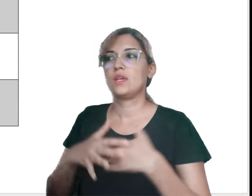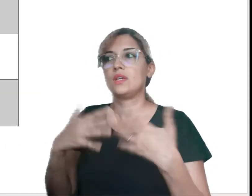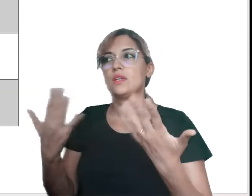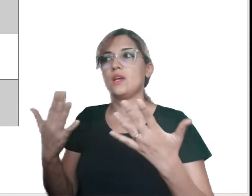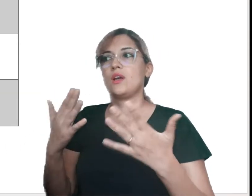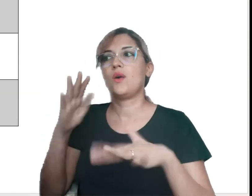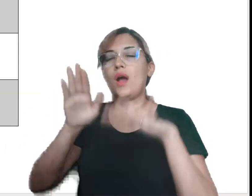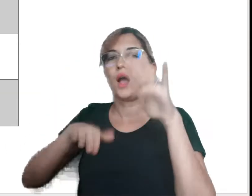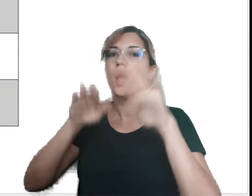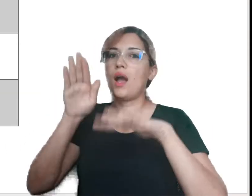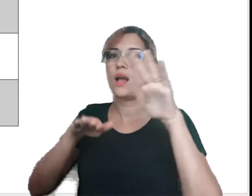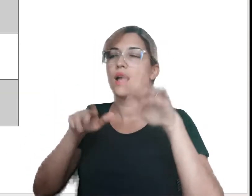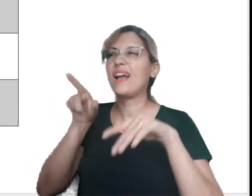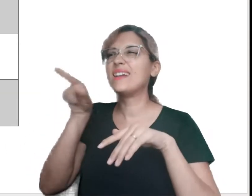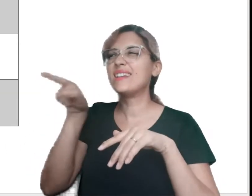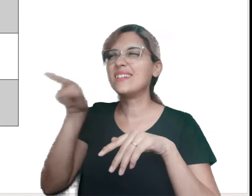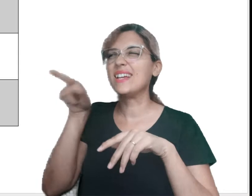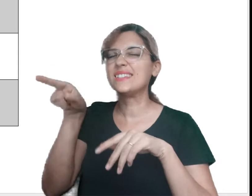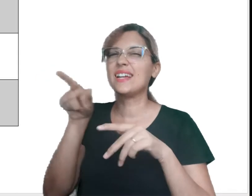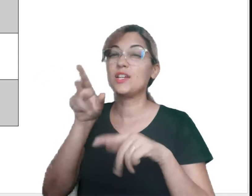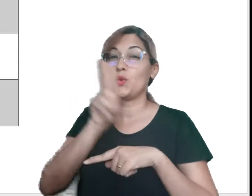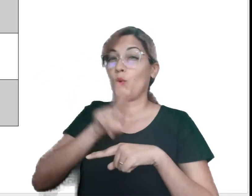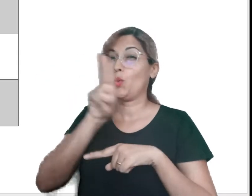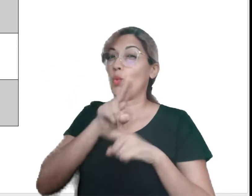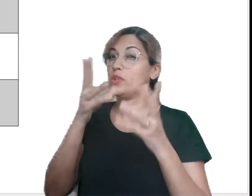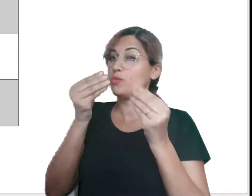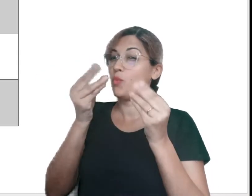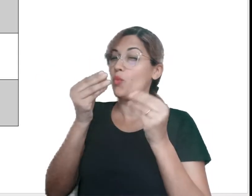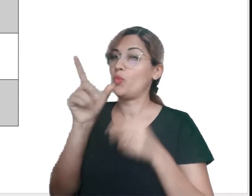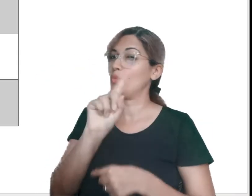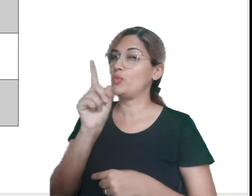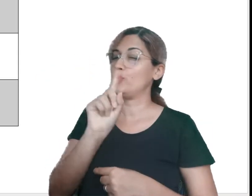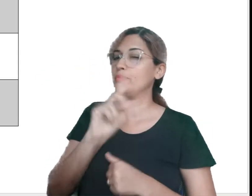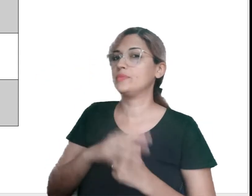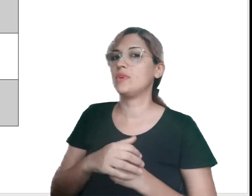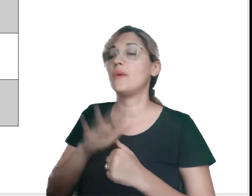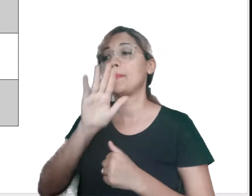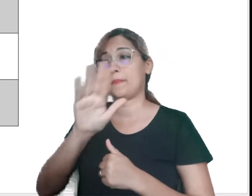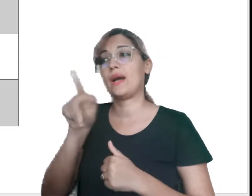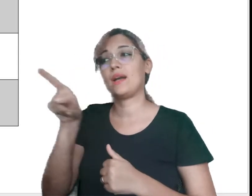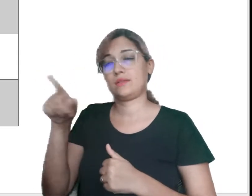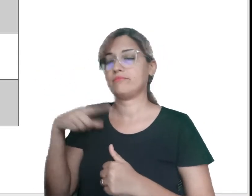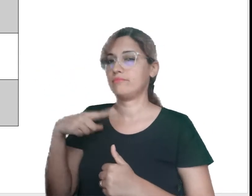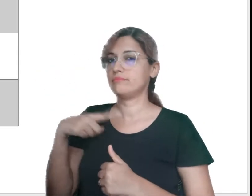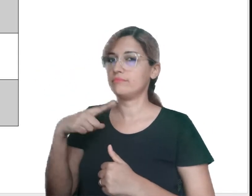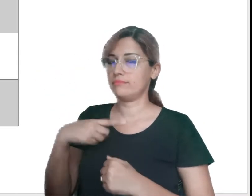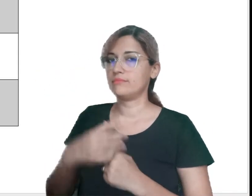Então, às vezes, esse não é muito usado, não. Mas pode acontecer.